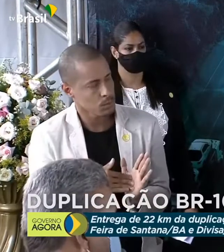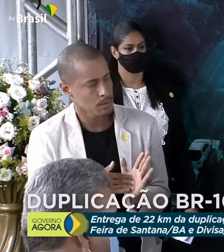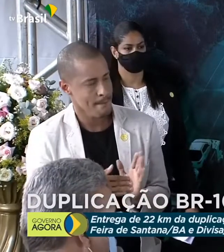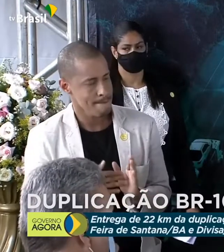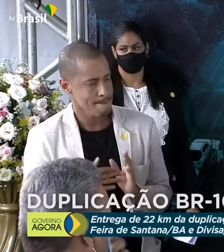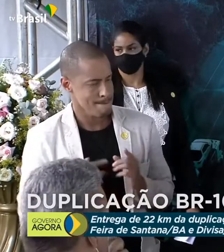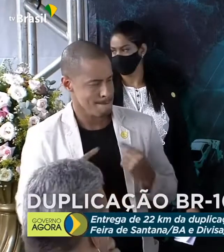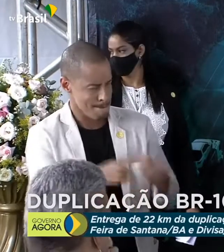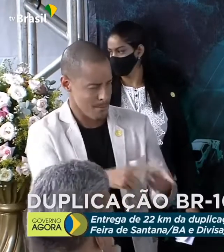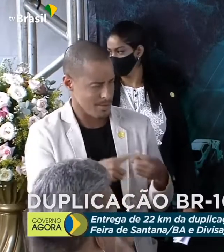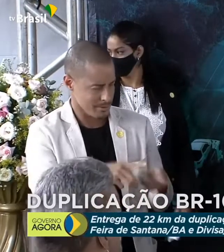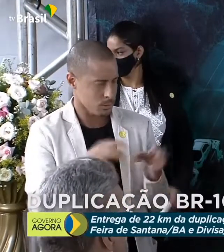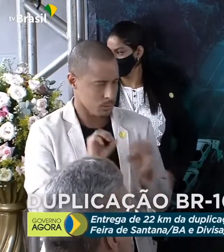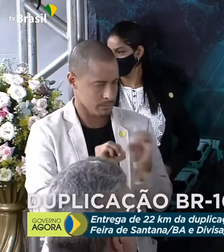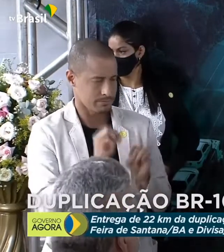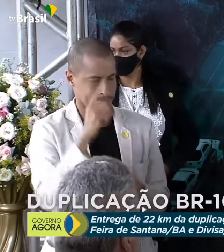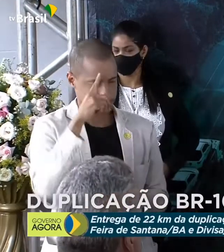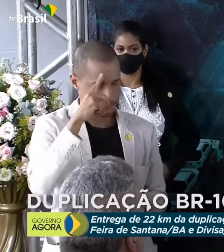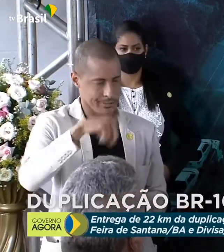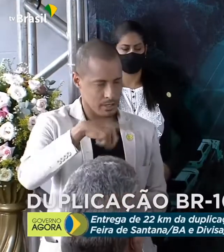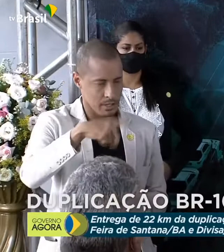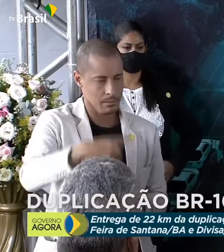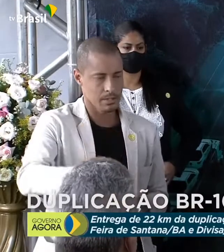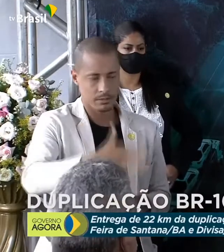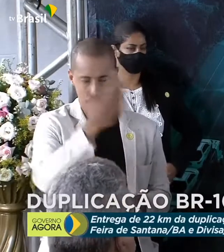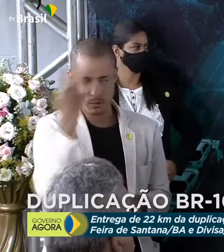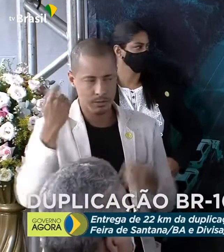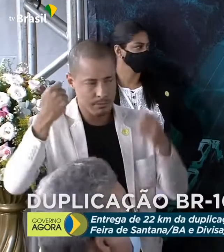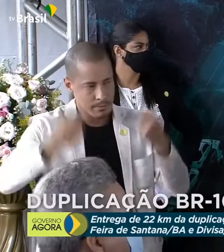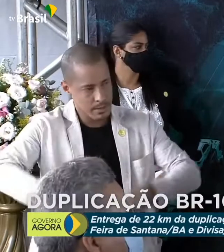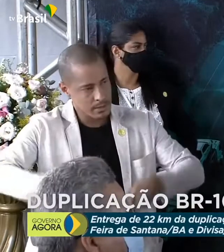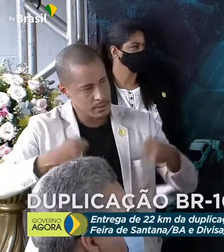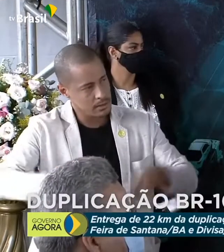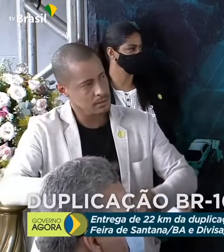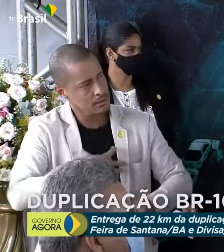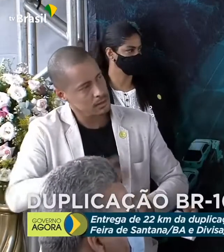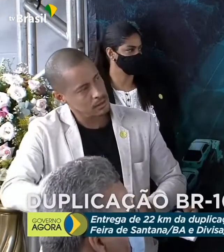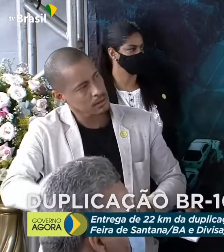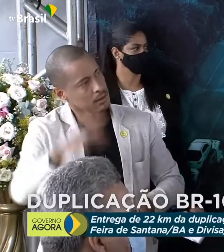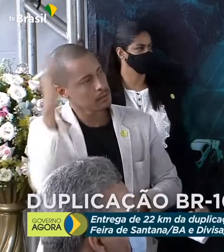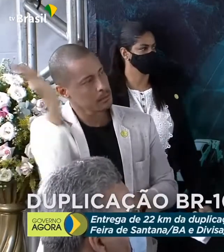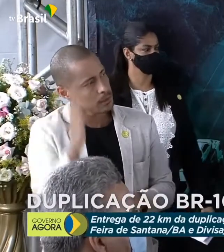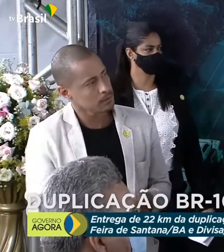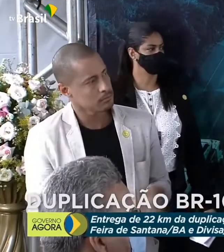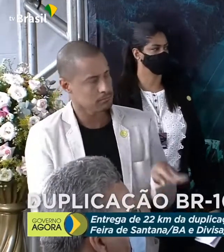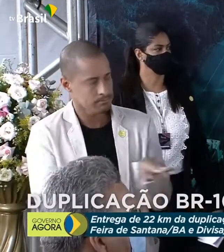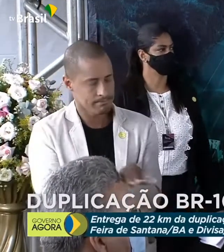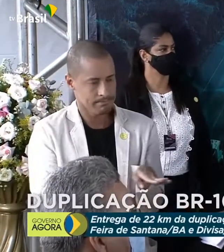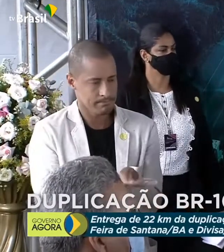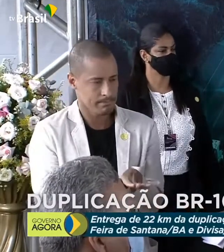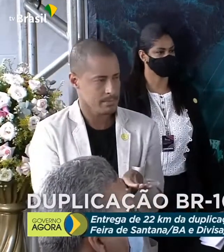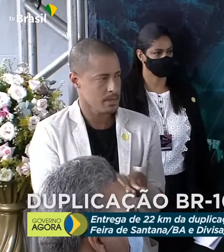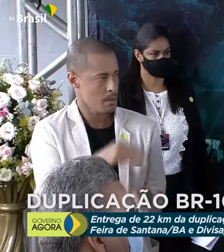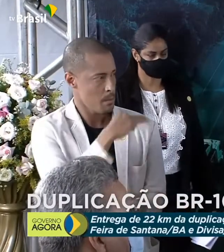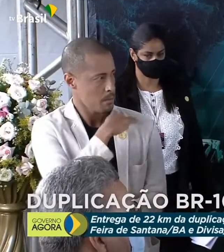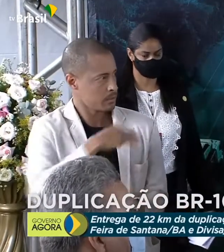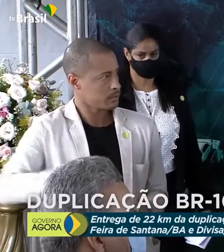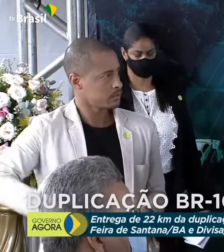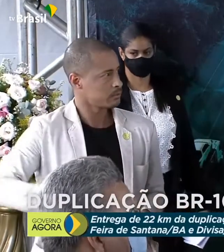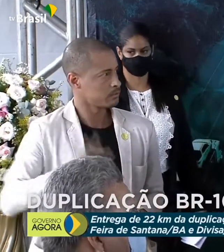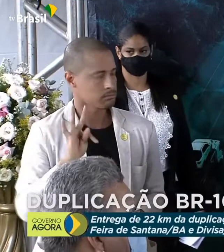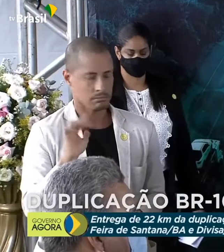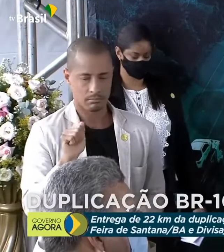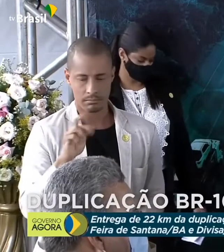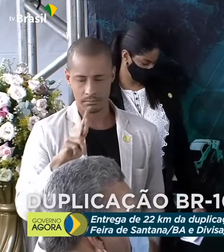diretamente o dia a dia de milhões de baianos e brasileiros, que é o Rodonel de Feira de Santana, que o ministro Tarciso já conhece bem,